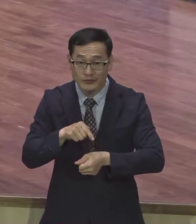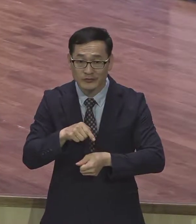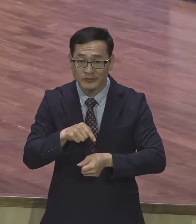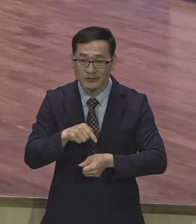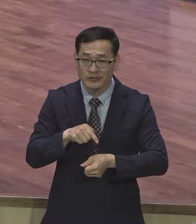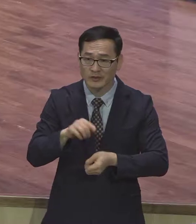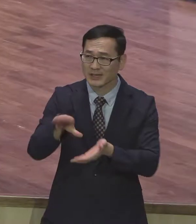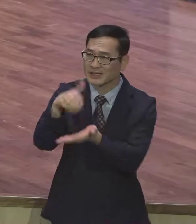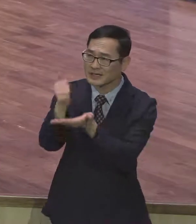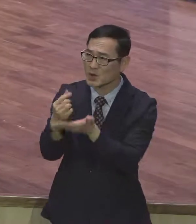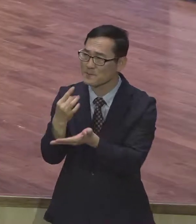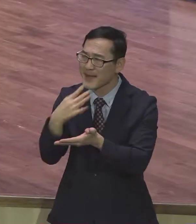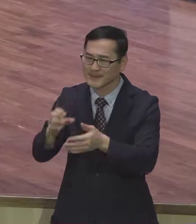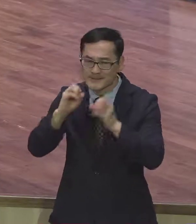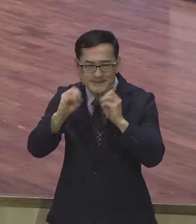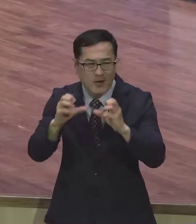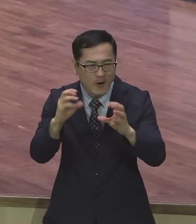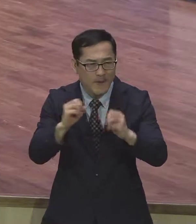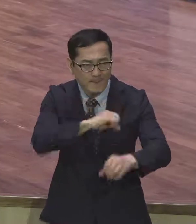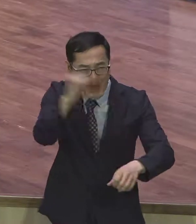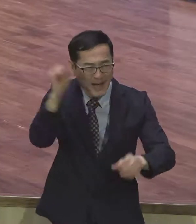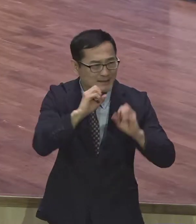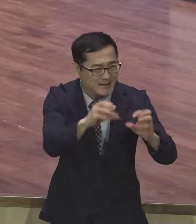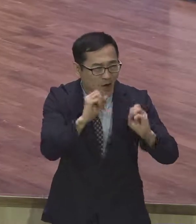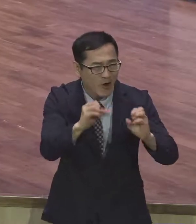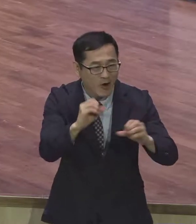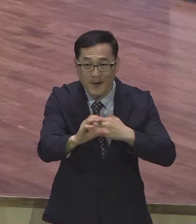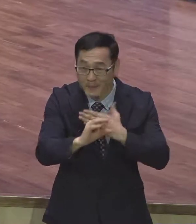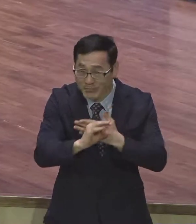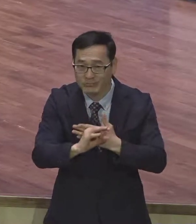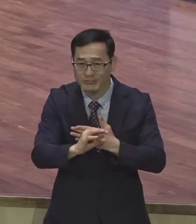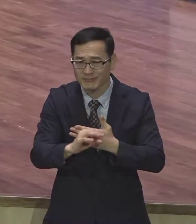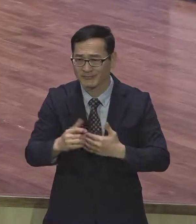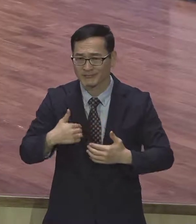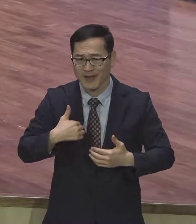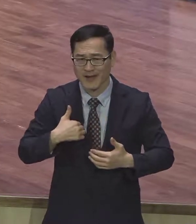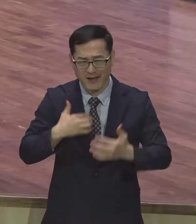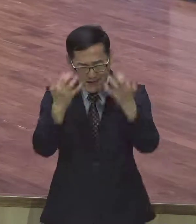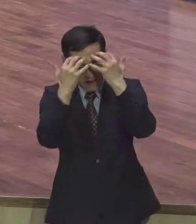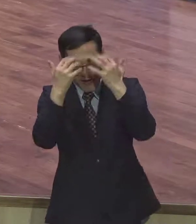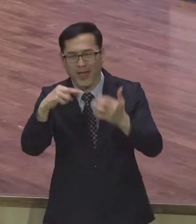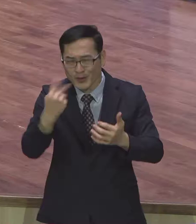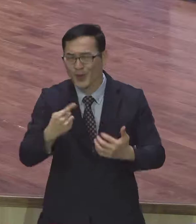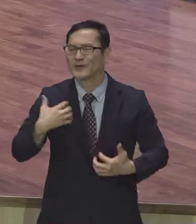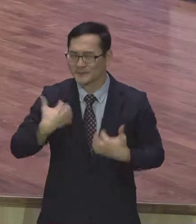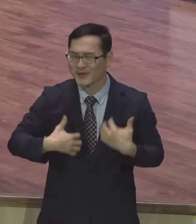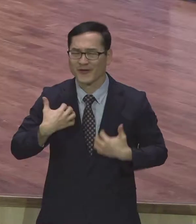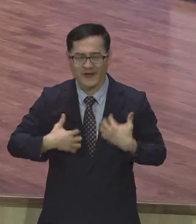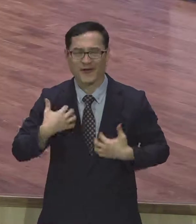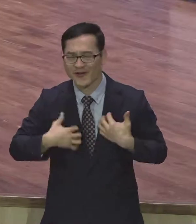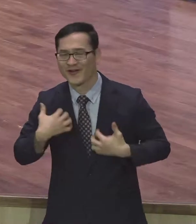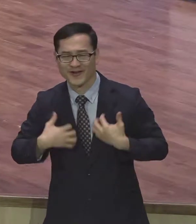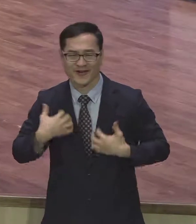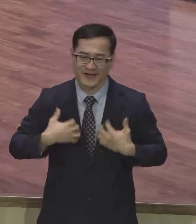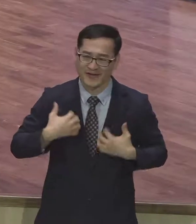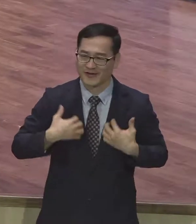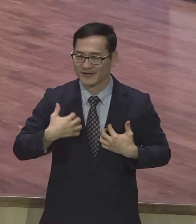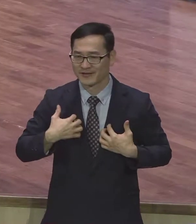그리스도만 증거된다고 하면 그것으로 인해서 나는 기뻐하고 또 기뻐한다. 사도 바울의 고백입니다.